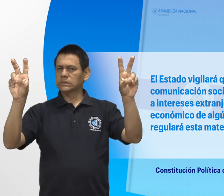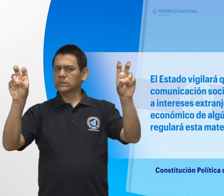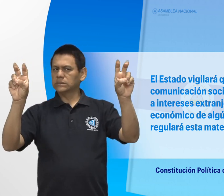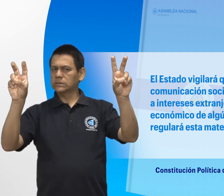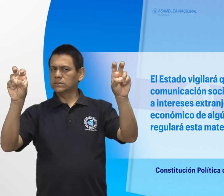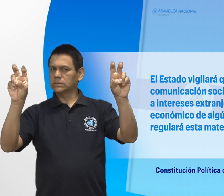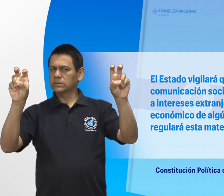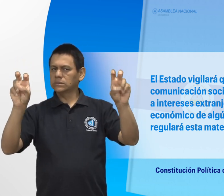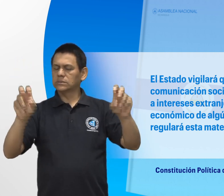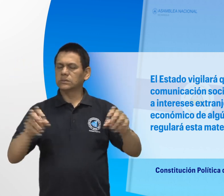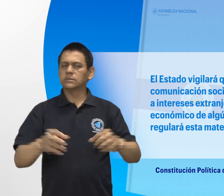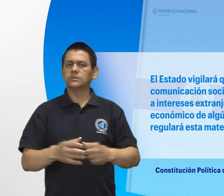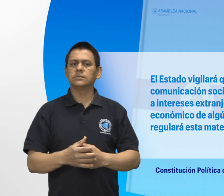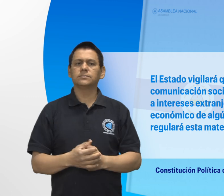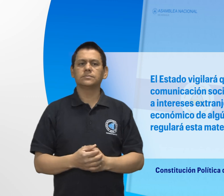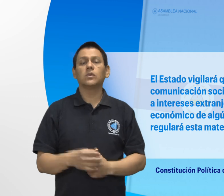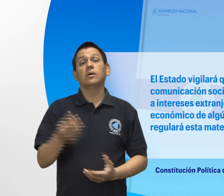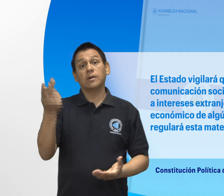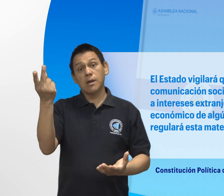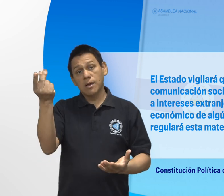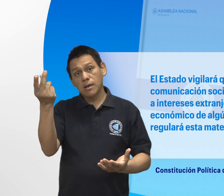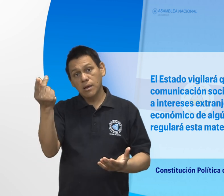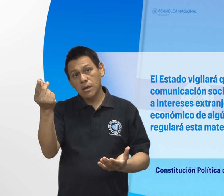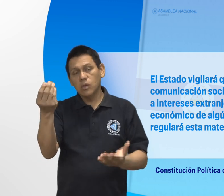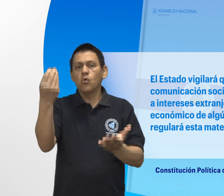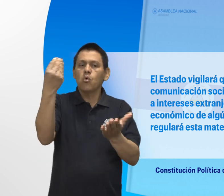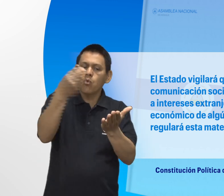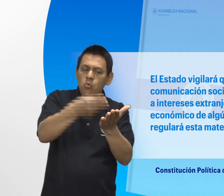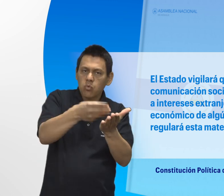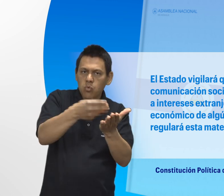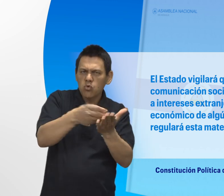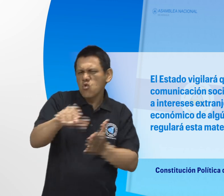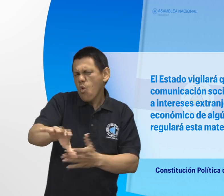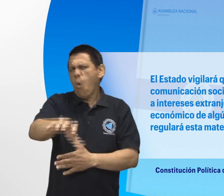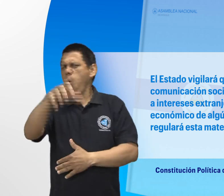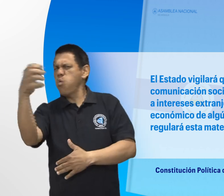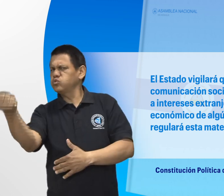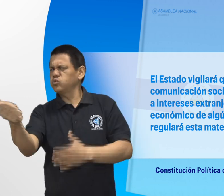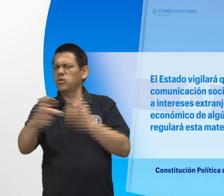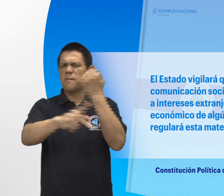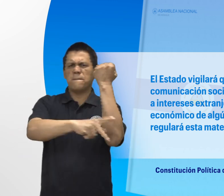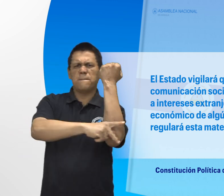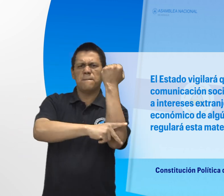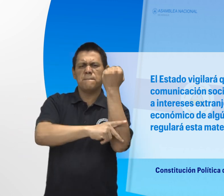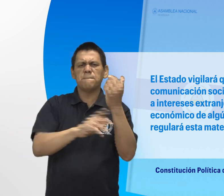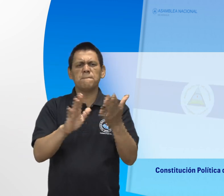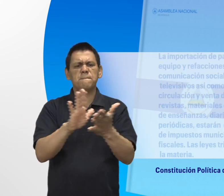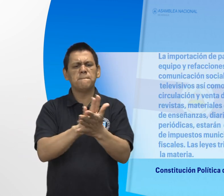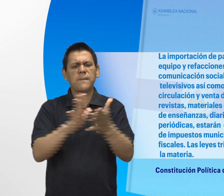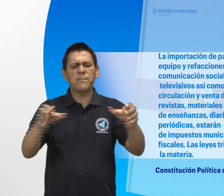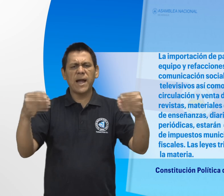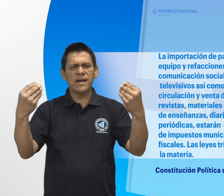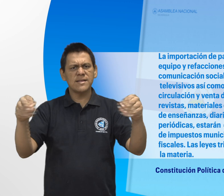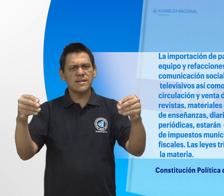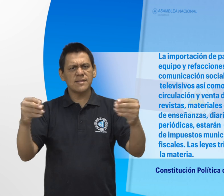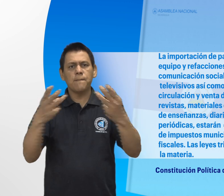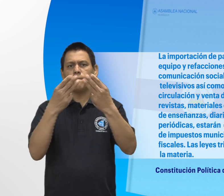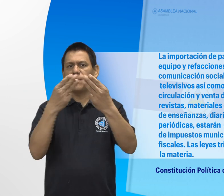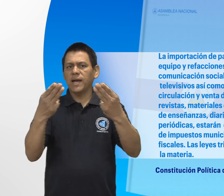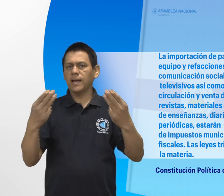o al monopolio económico de algún grupo La ley regulará esta materia La importación